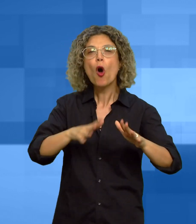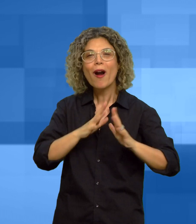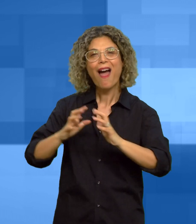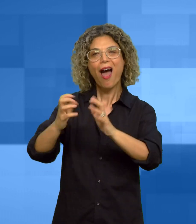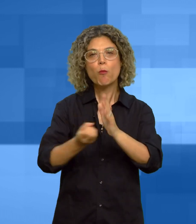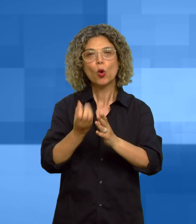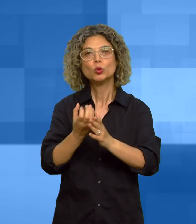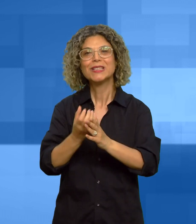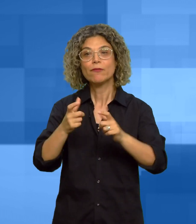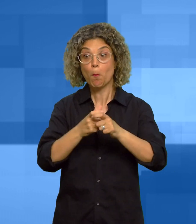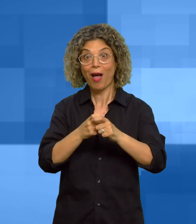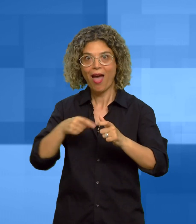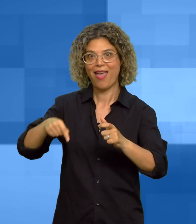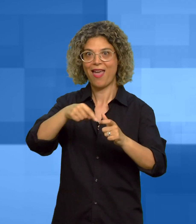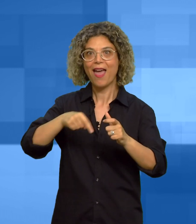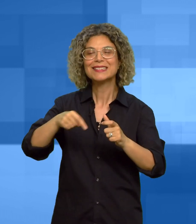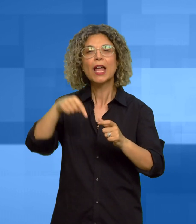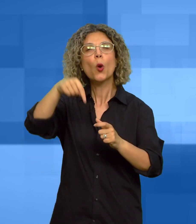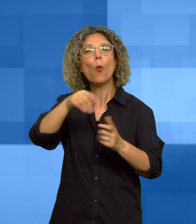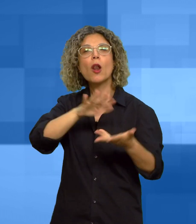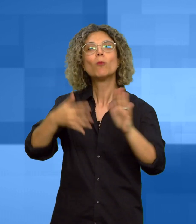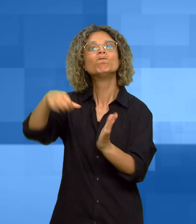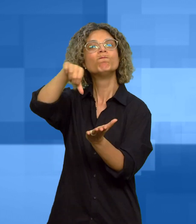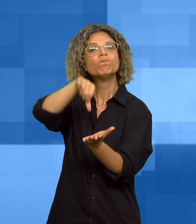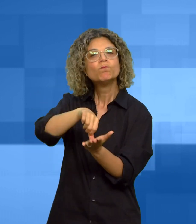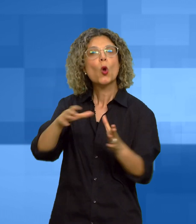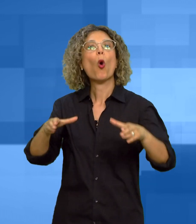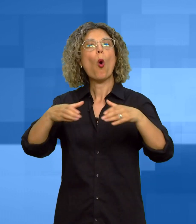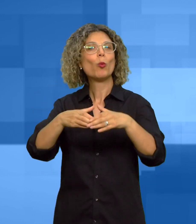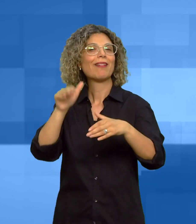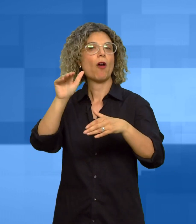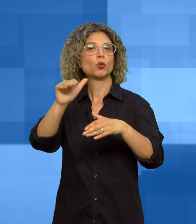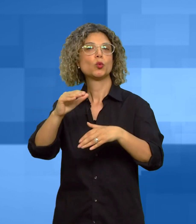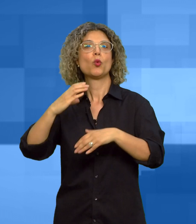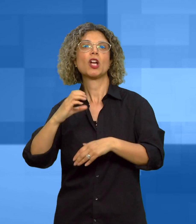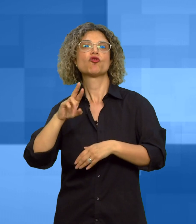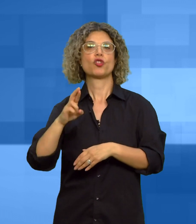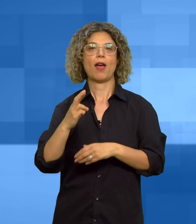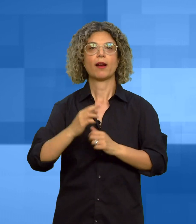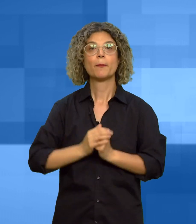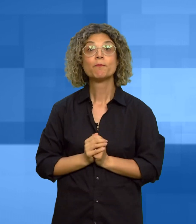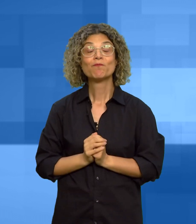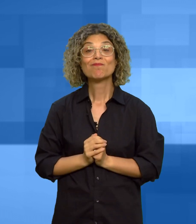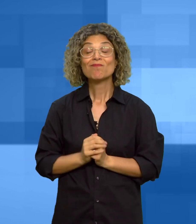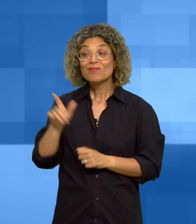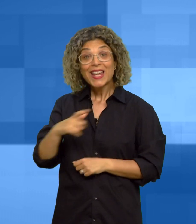che sarà il cuore della futura comunità la CER afferma il sindaco che già nel programma